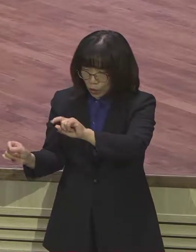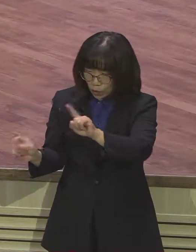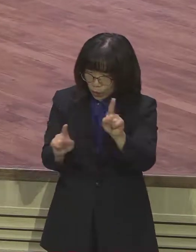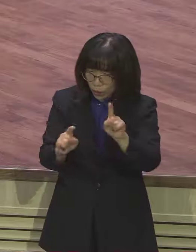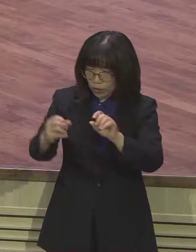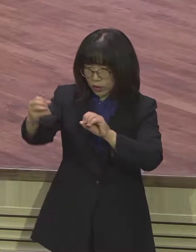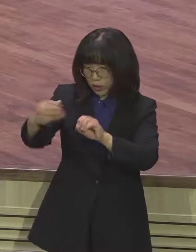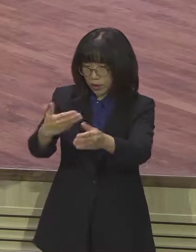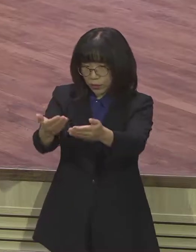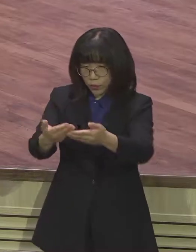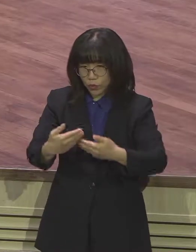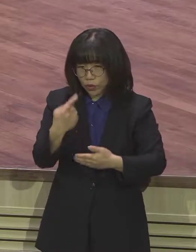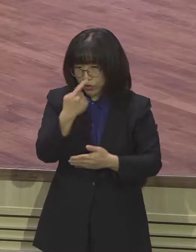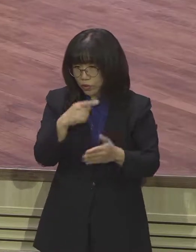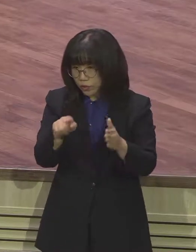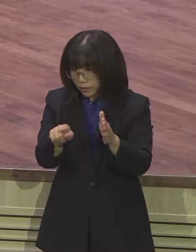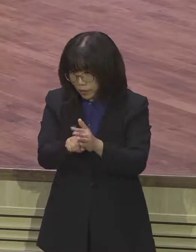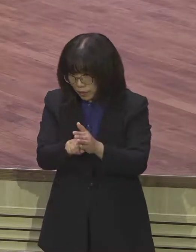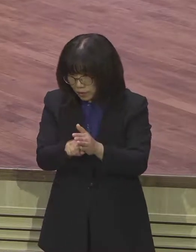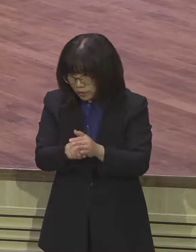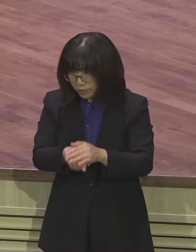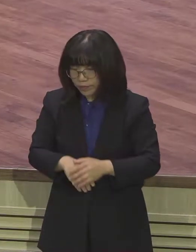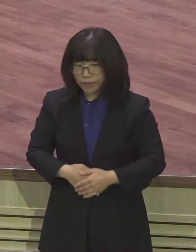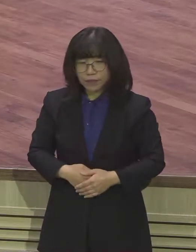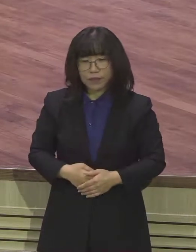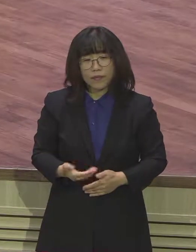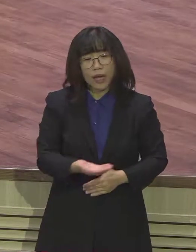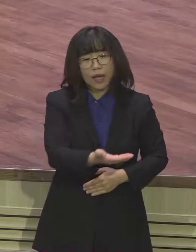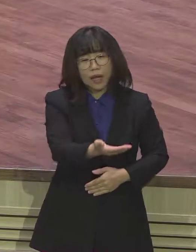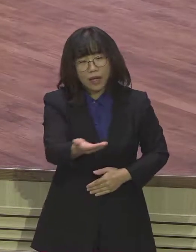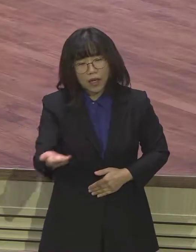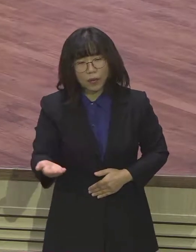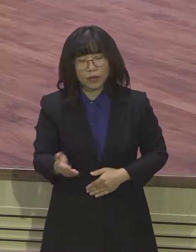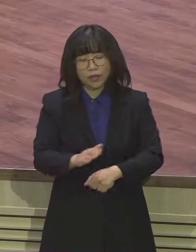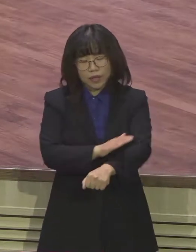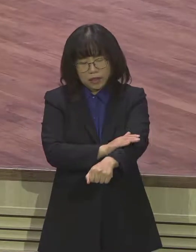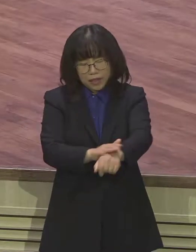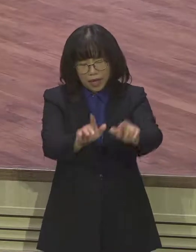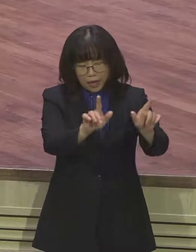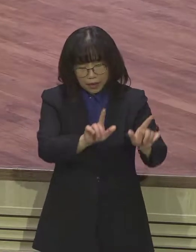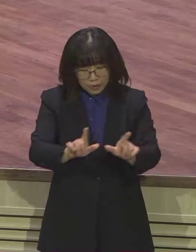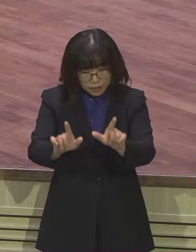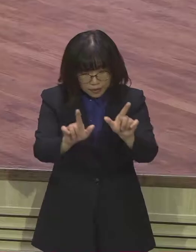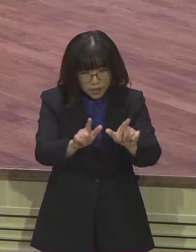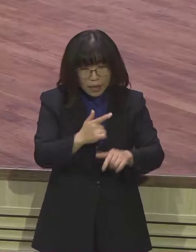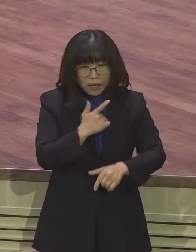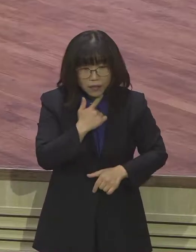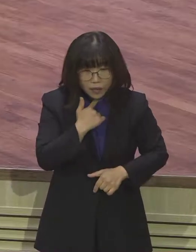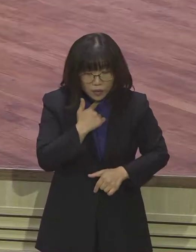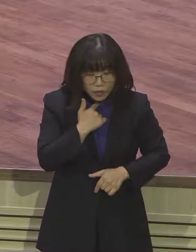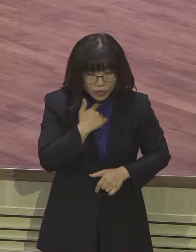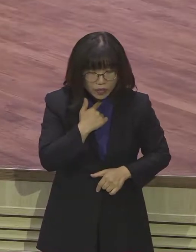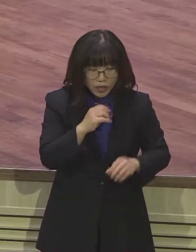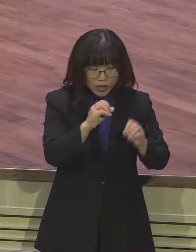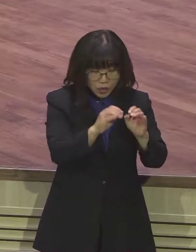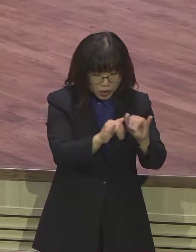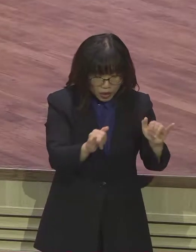여러분들 그 태평성대와 같은 그런 좋은 시대를 살았던 선지자와 아모스처럼 이 암울한 시대를 살았던